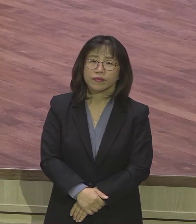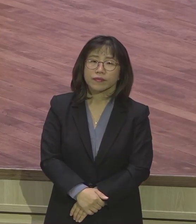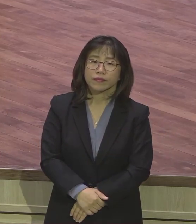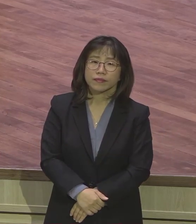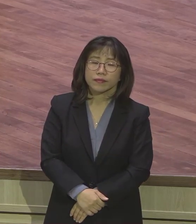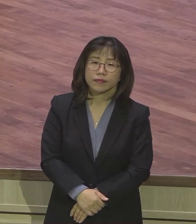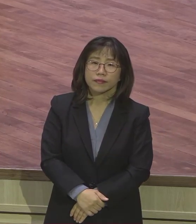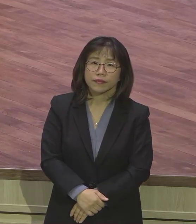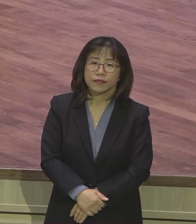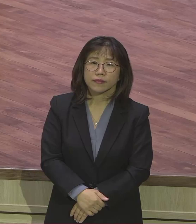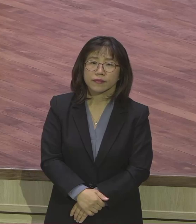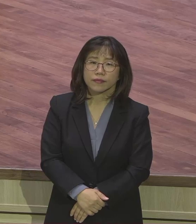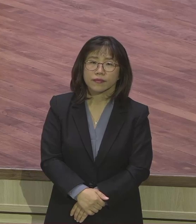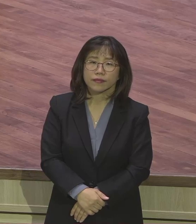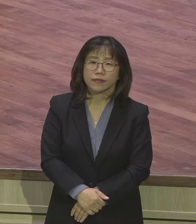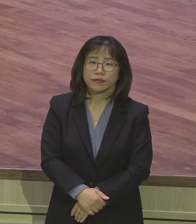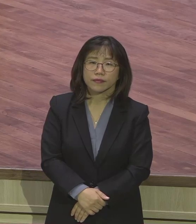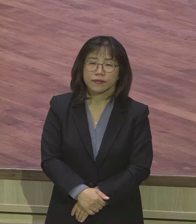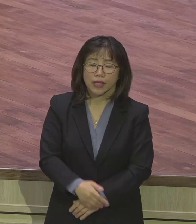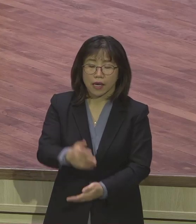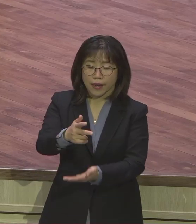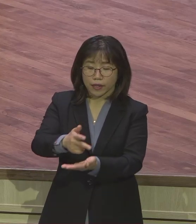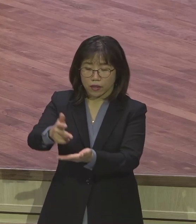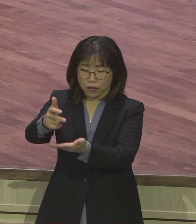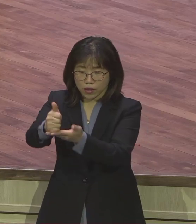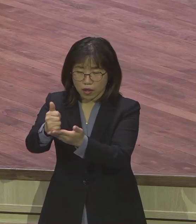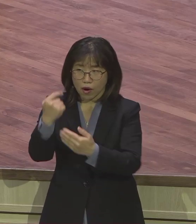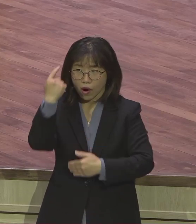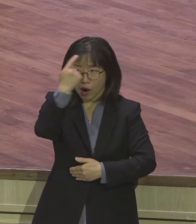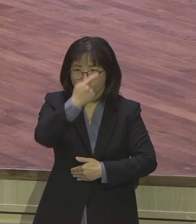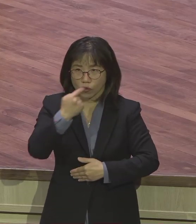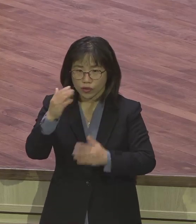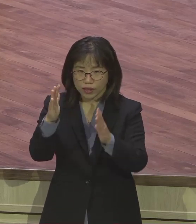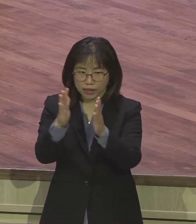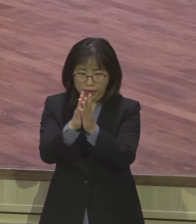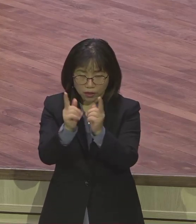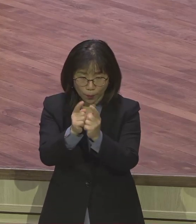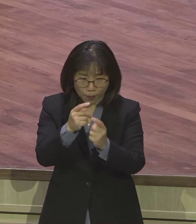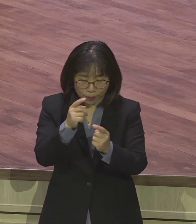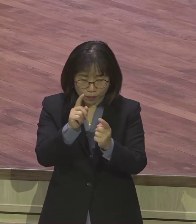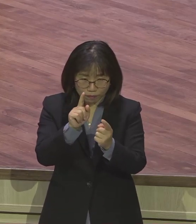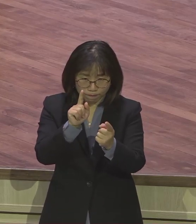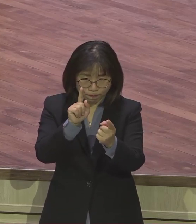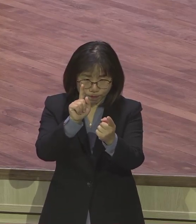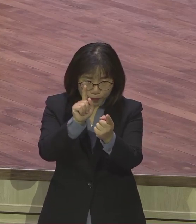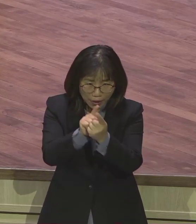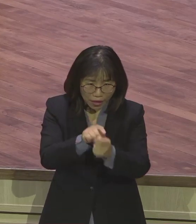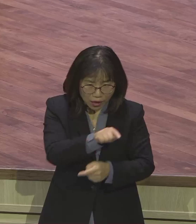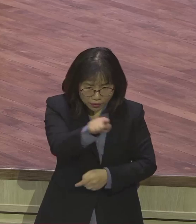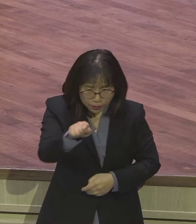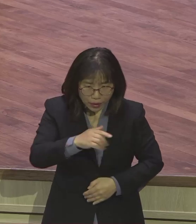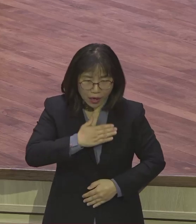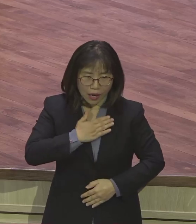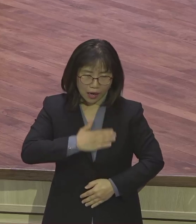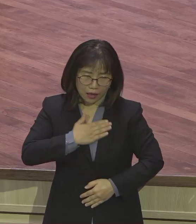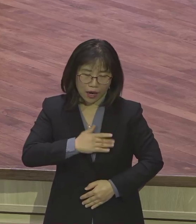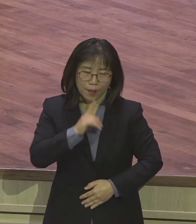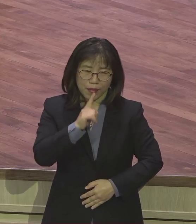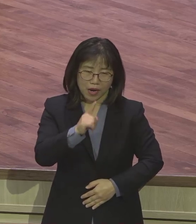무엇보다도 여호와께서 대면하여 아시던 자. 여호와께서 대면해서 하나님과 대면한 거요.